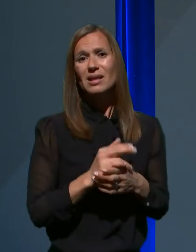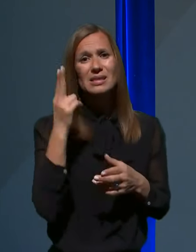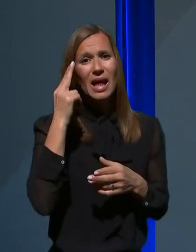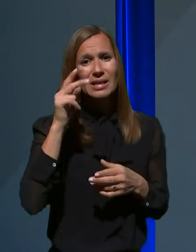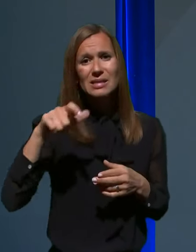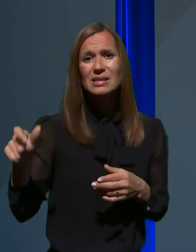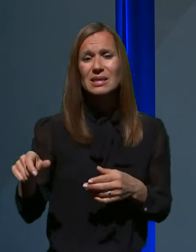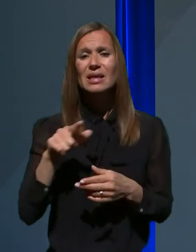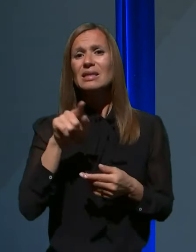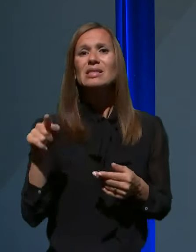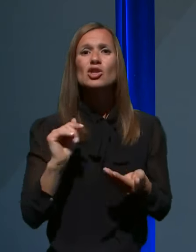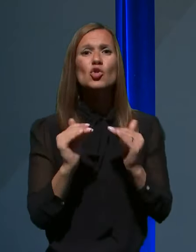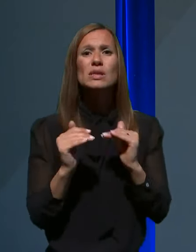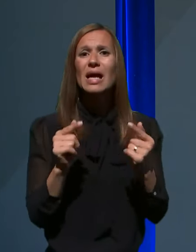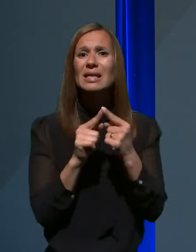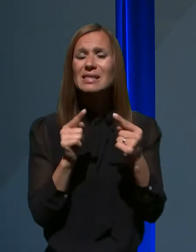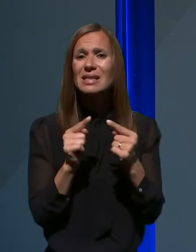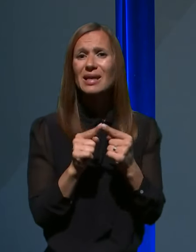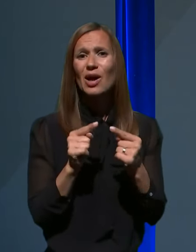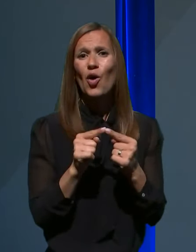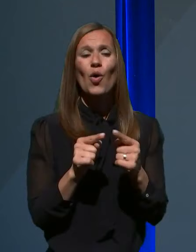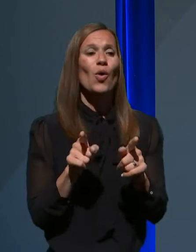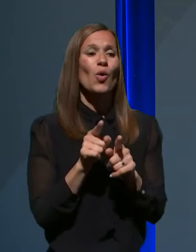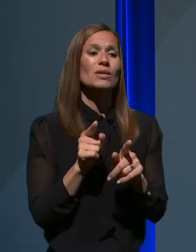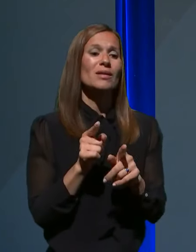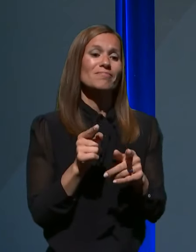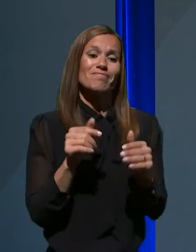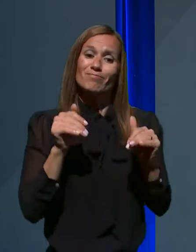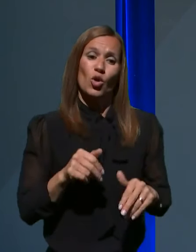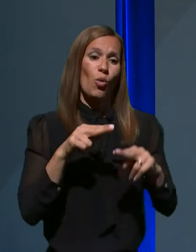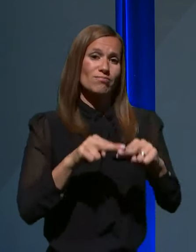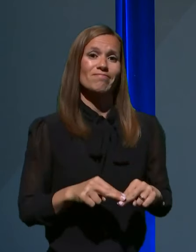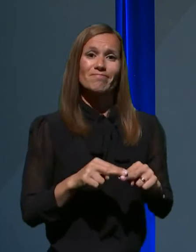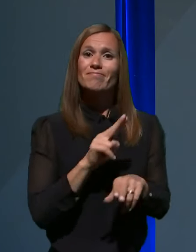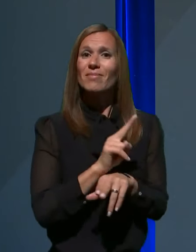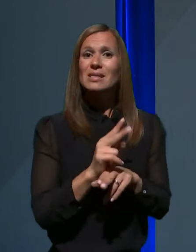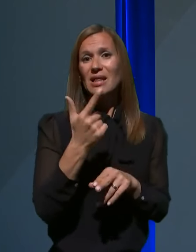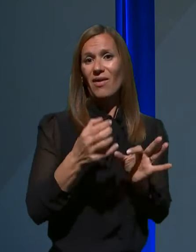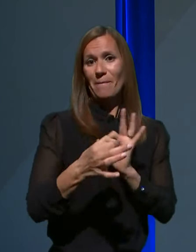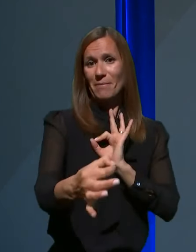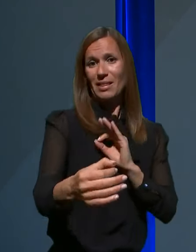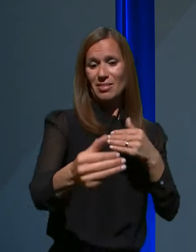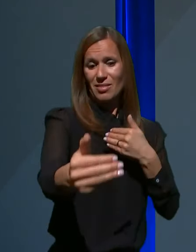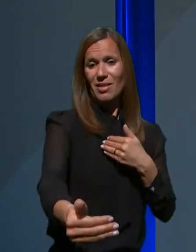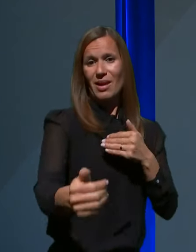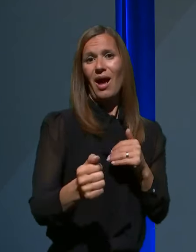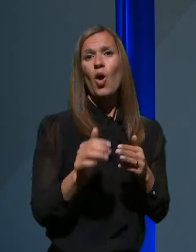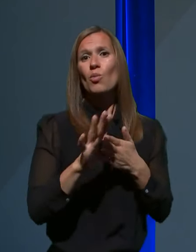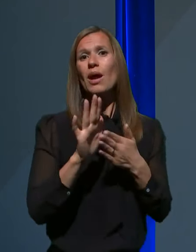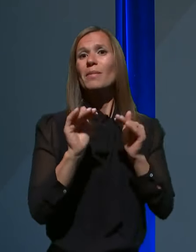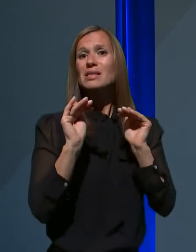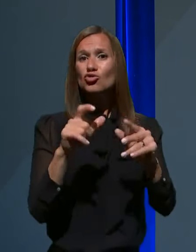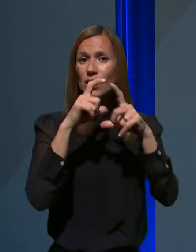tih socialnih stikov na razdalji približno dveh metrov, uporabljati redno zaščitne maske in seveda to v